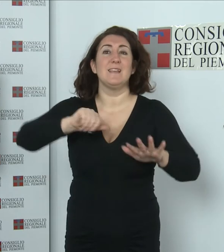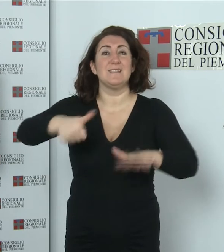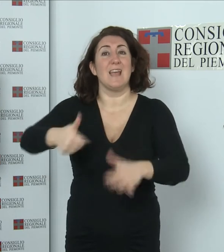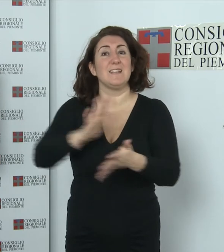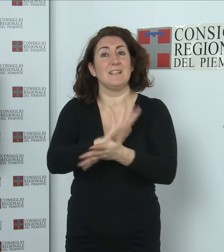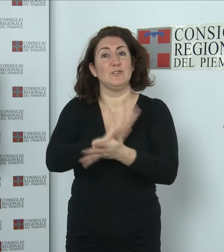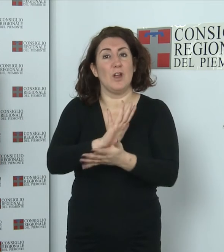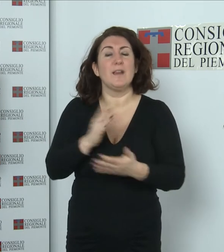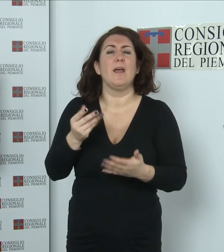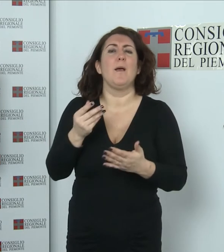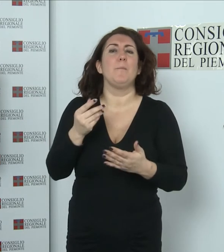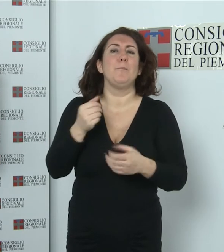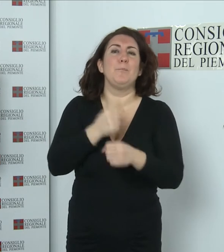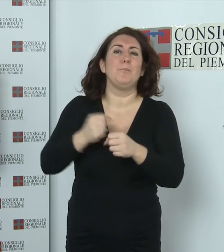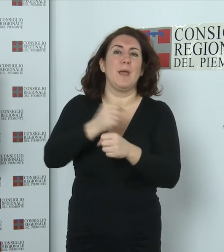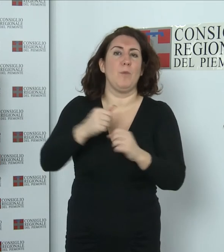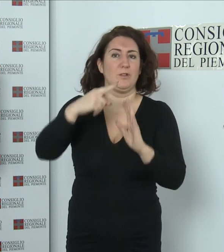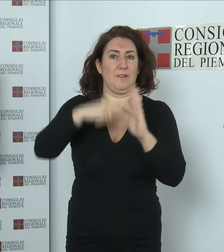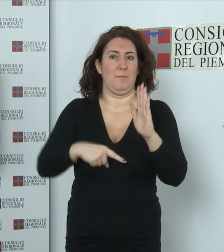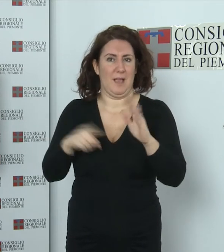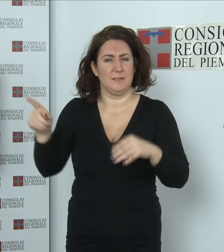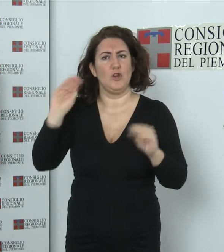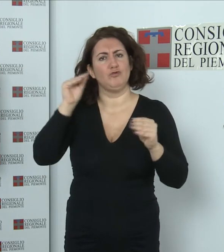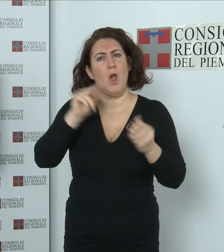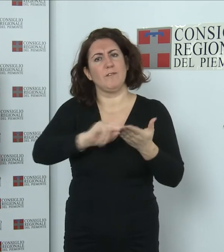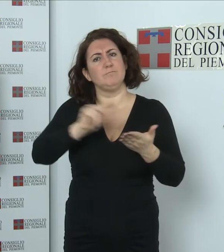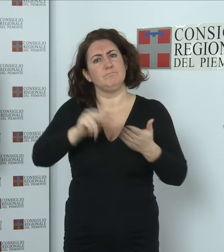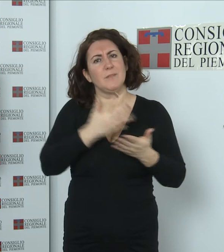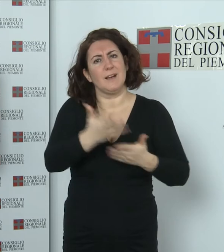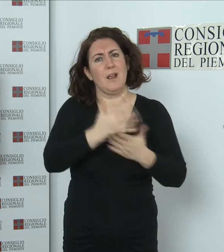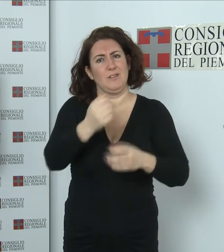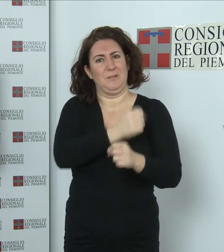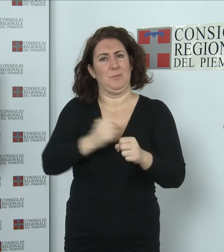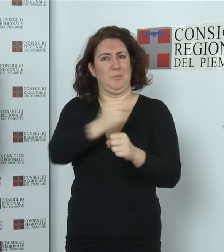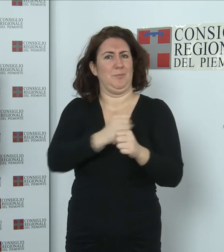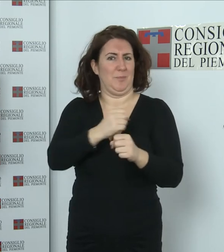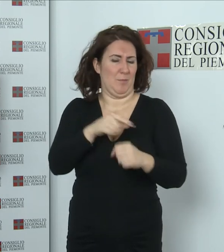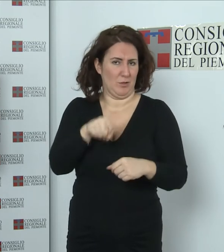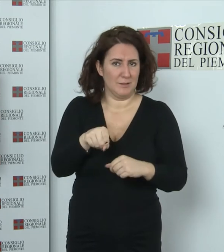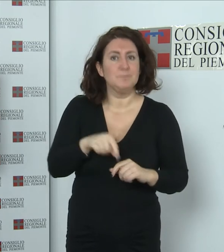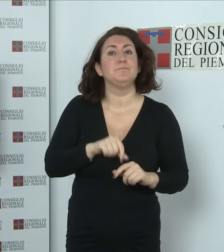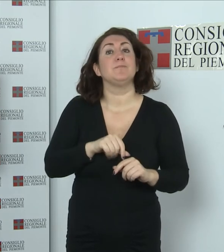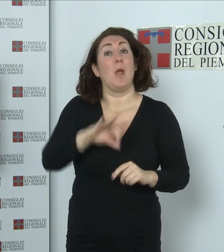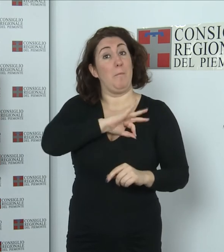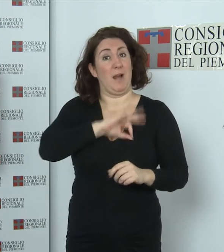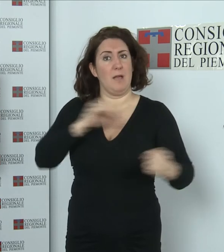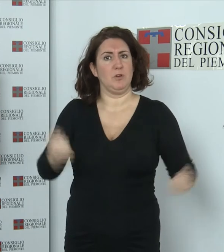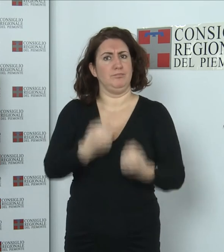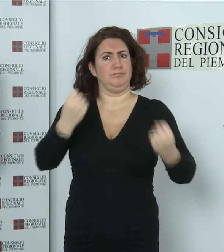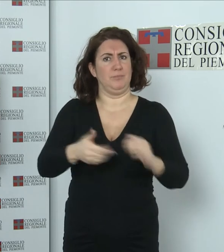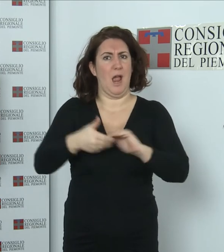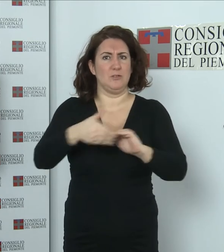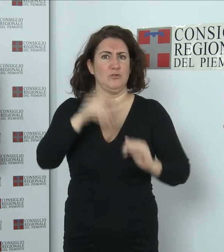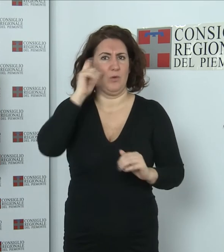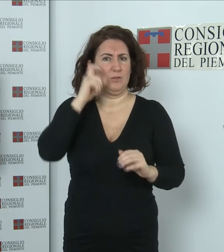giovani scrivono il Piemonte. Il premio, organizzato dall'Associazione Culturale Piemonte Mese, intende valorizzare il talento delle giovani